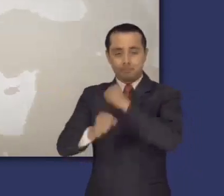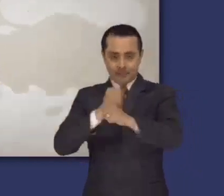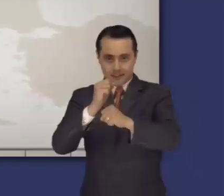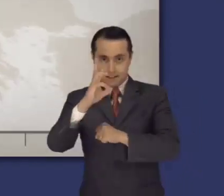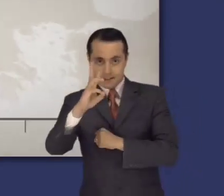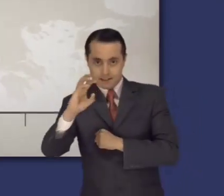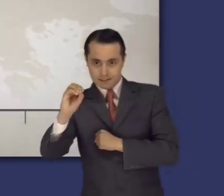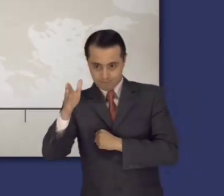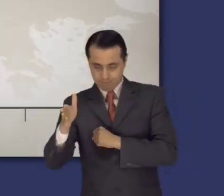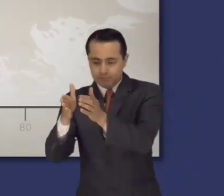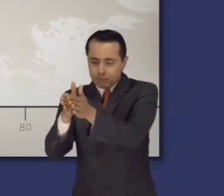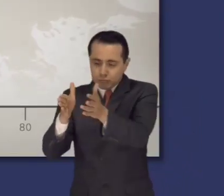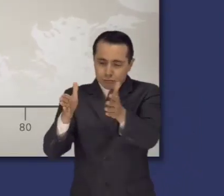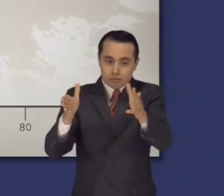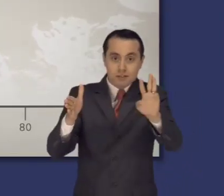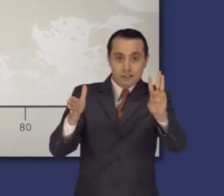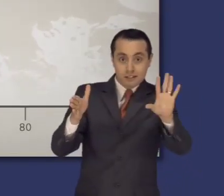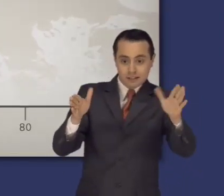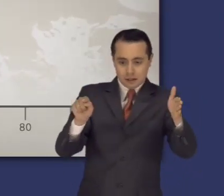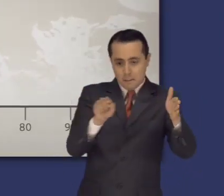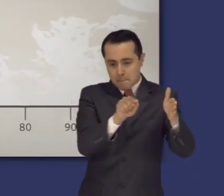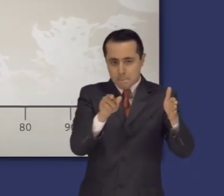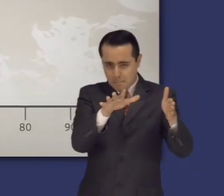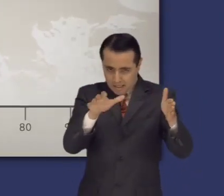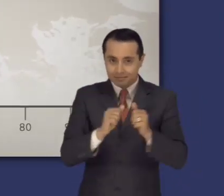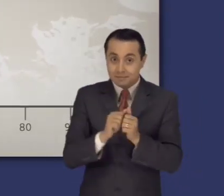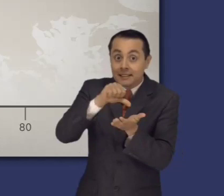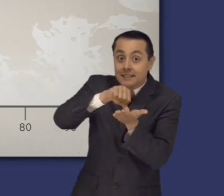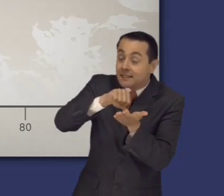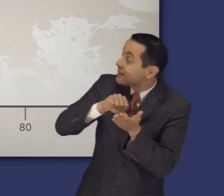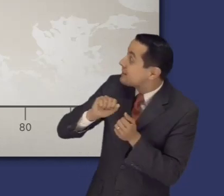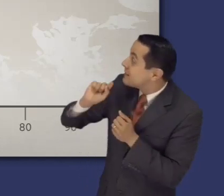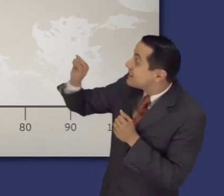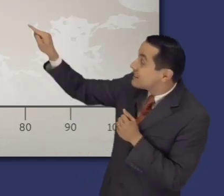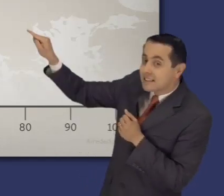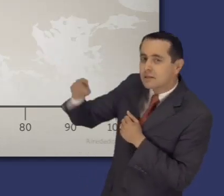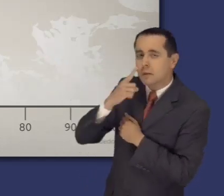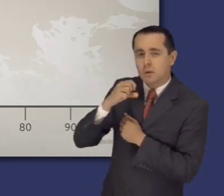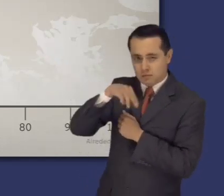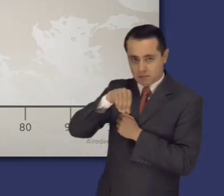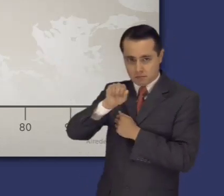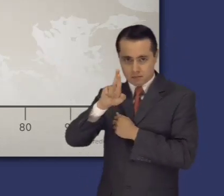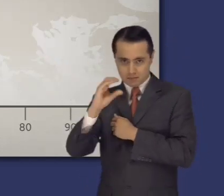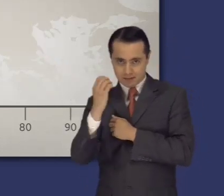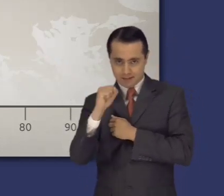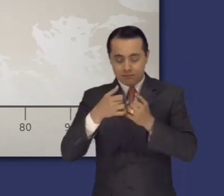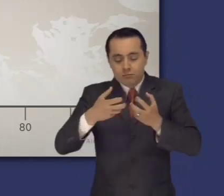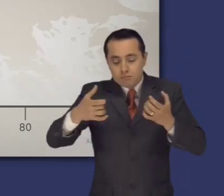Tal vez fue en Roma entre los años 60 y 65 donde Marcos escribió un relato sobre la vida de Jesús.